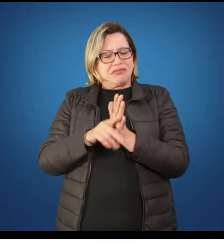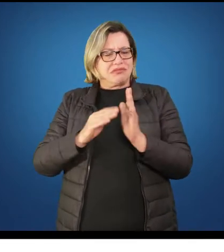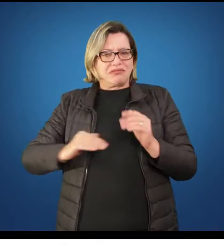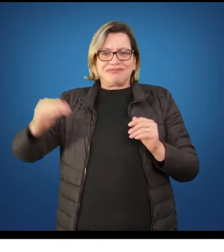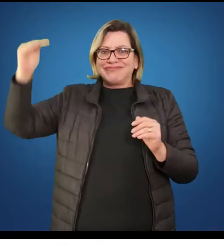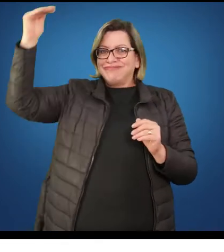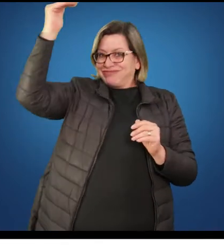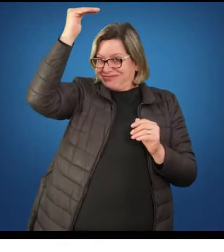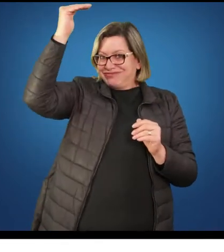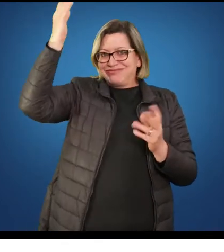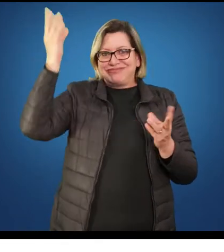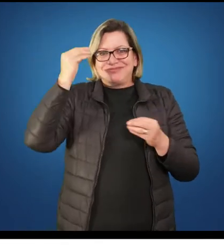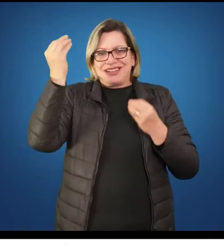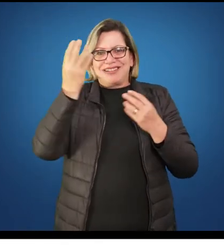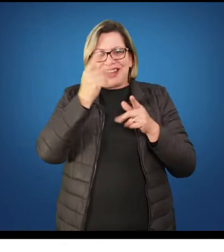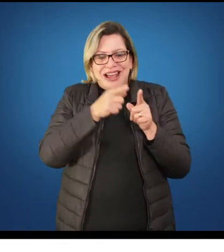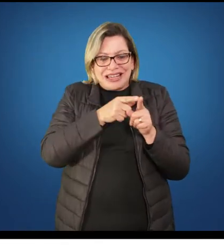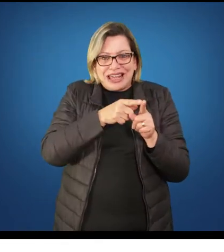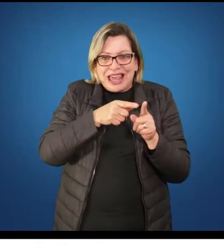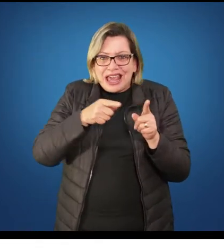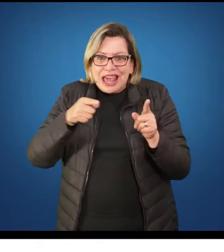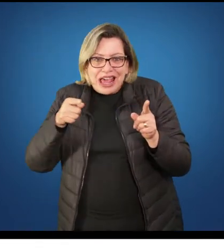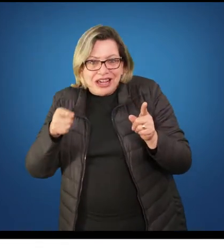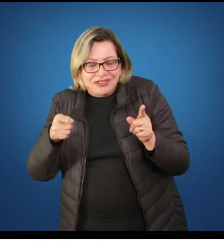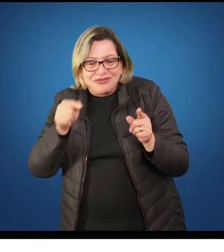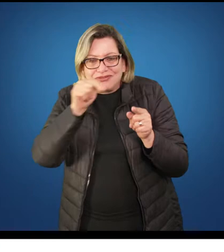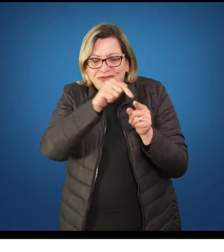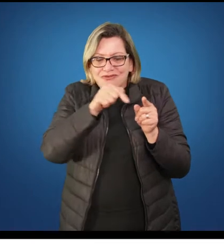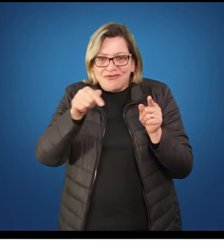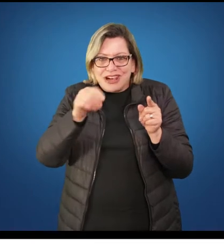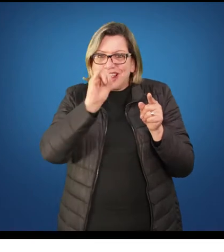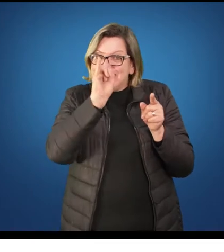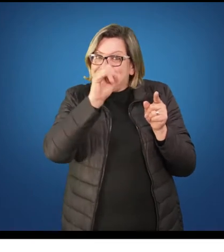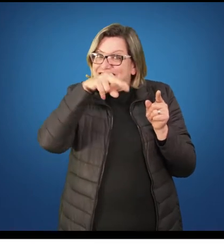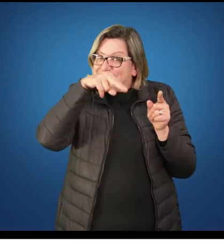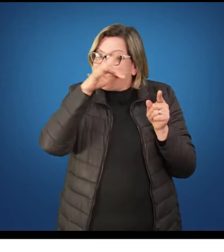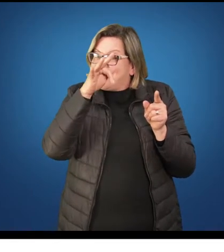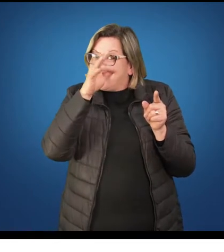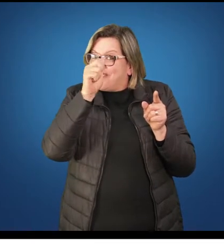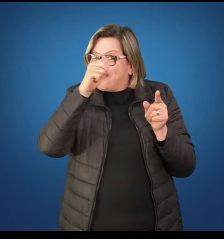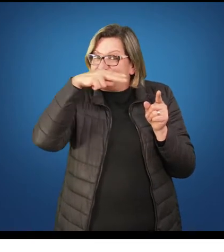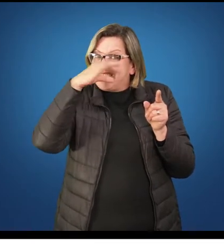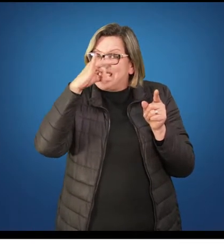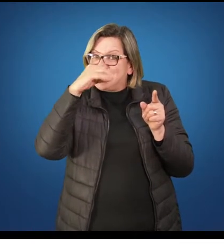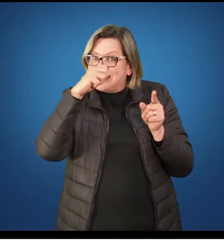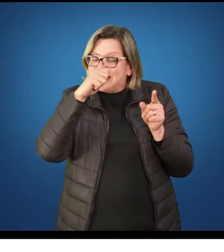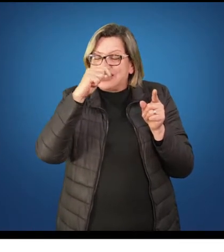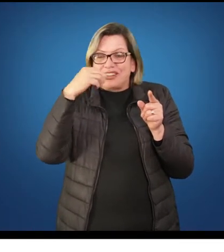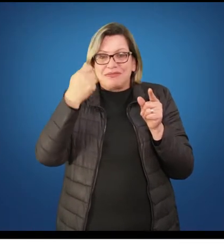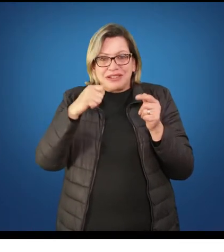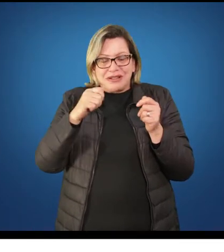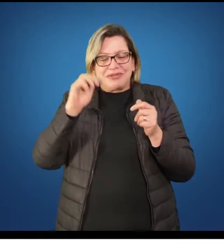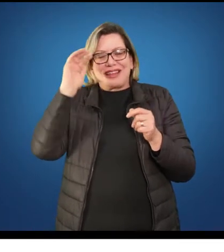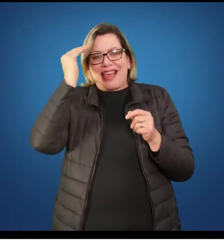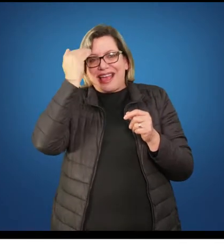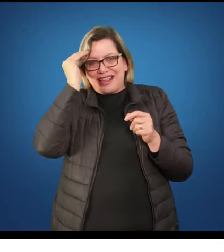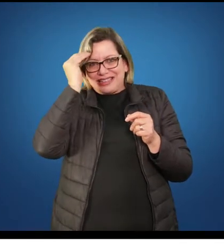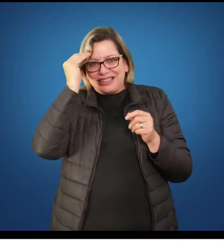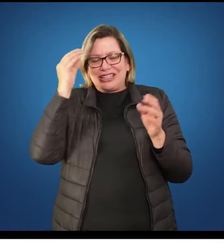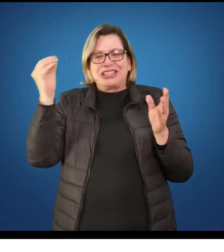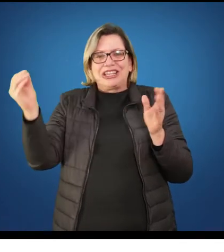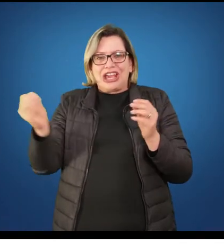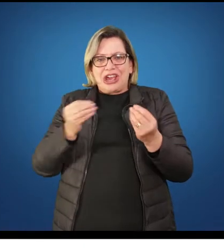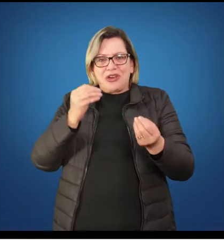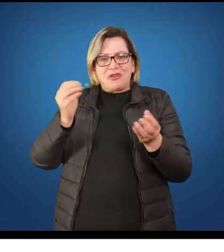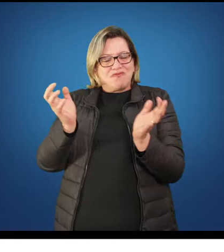embora todos, num determinado momento, são ou foram crianças. A adolescência, então, vem na mesma linha. Essa